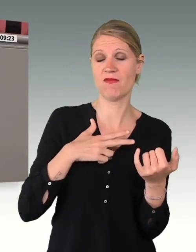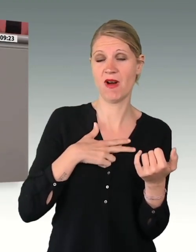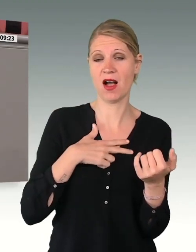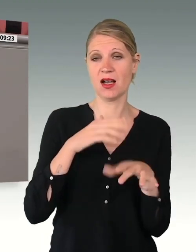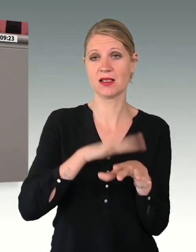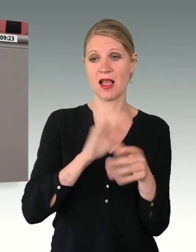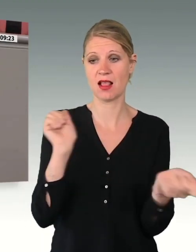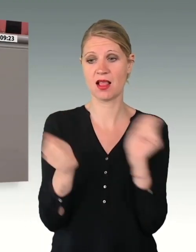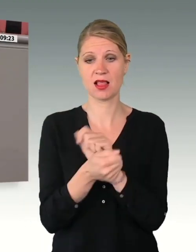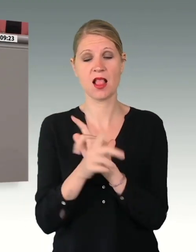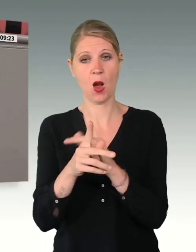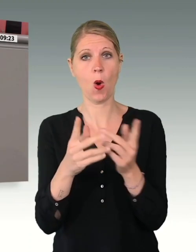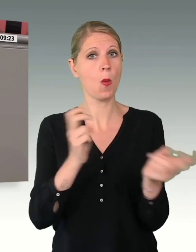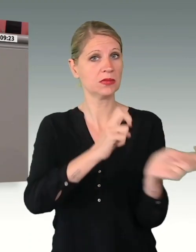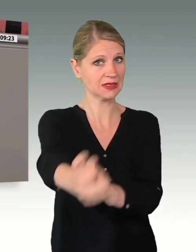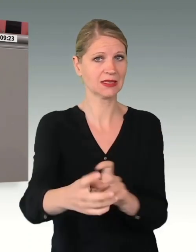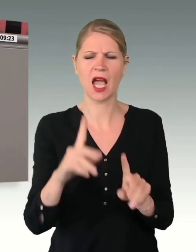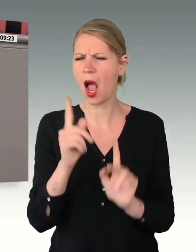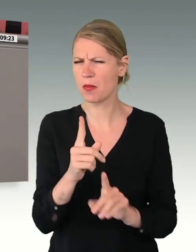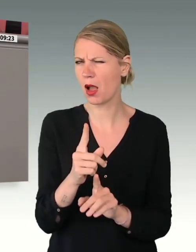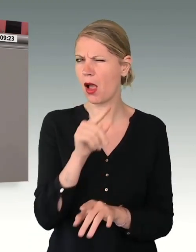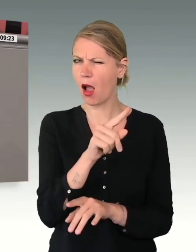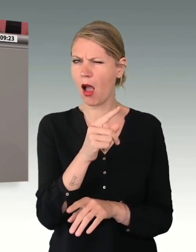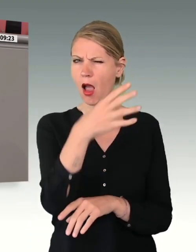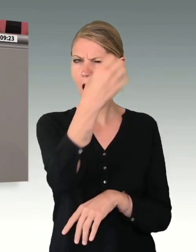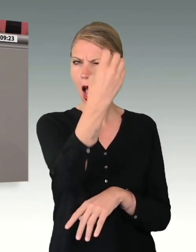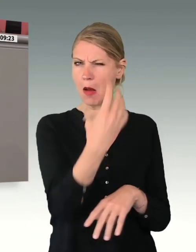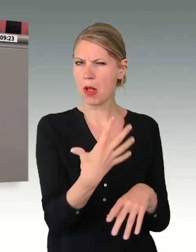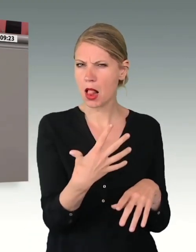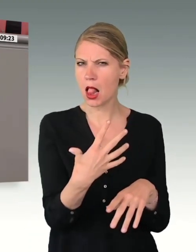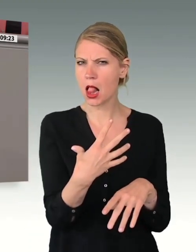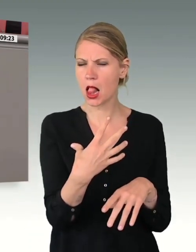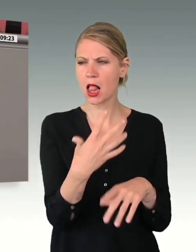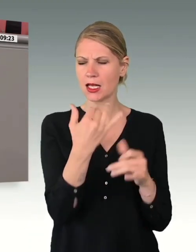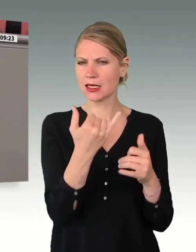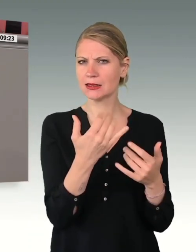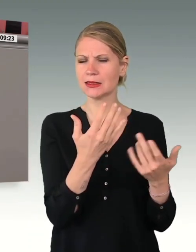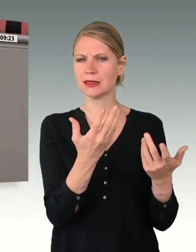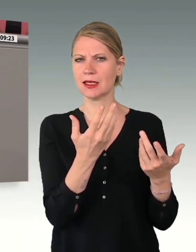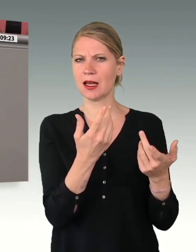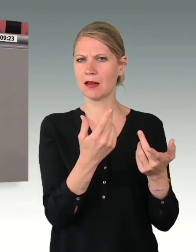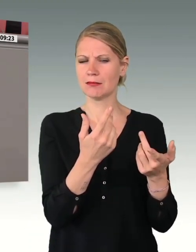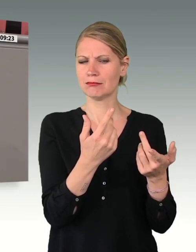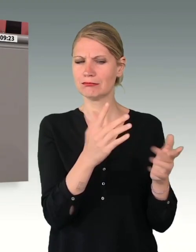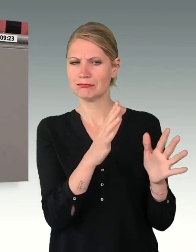Doch Signale aus der Koalition zeichnen ein anderes Bild. Der zweite Regierungsentwurf für den Einzelplan 14, die